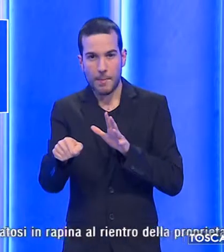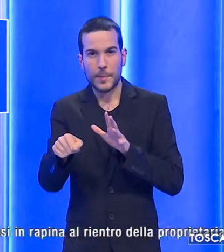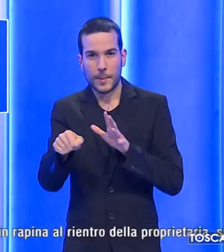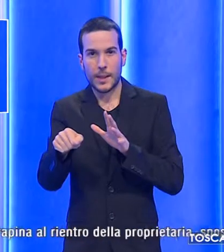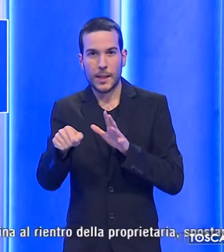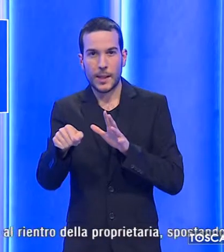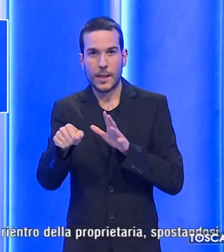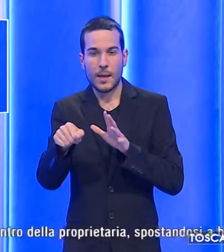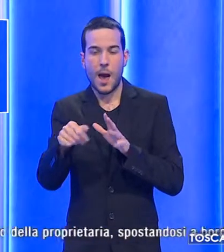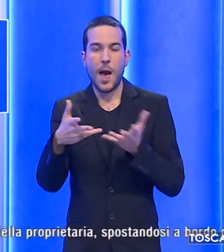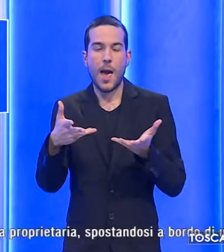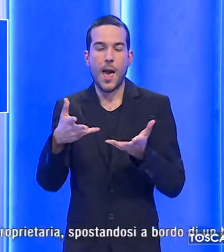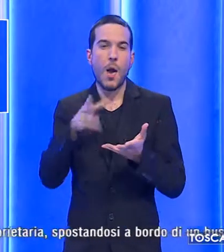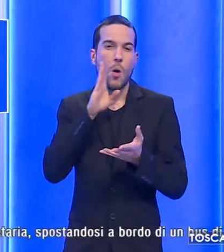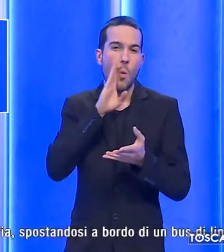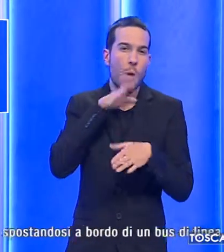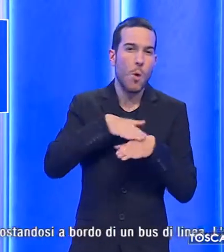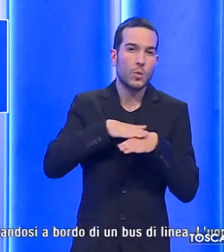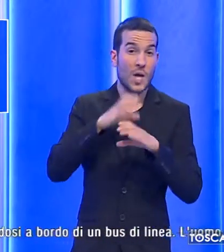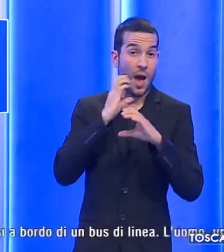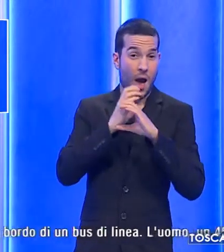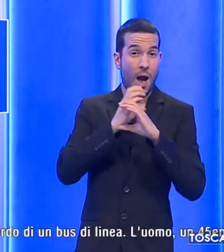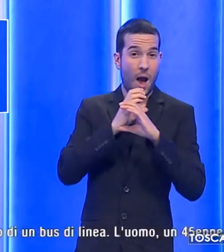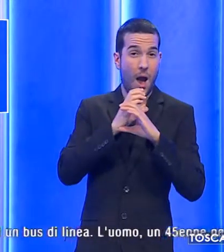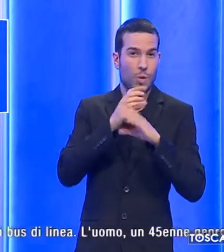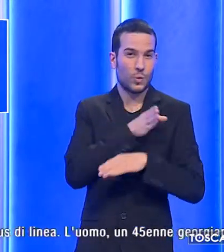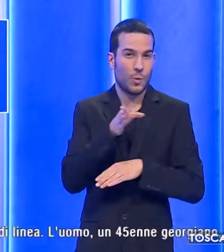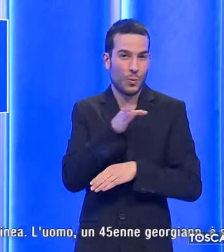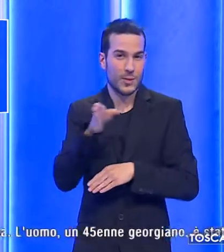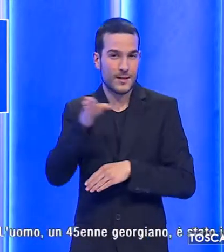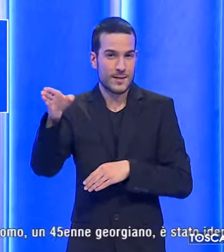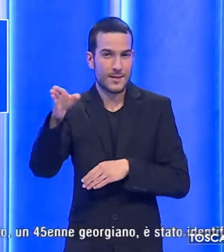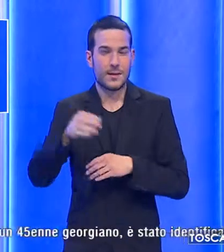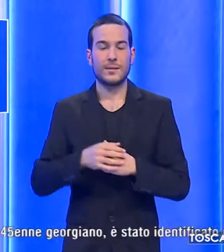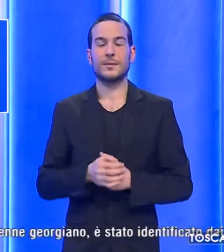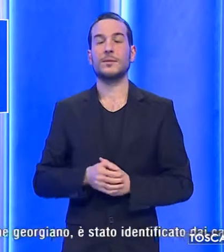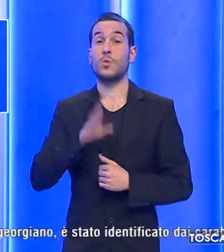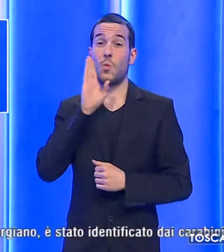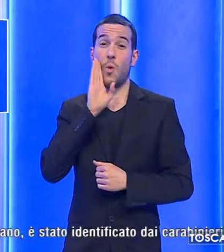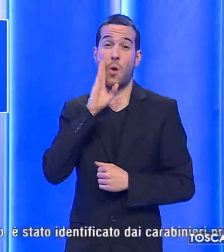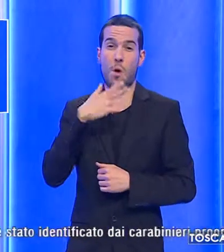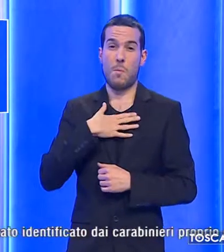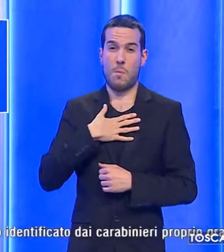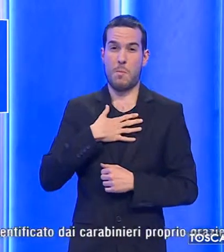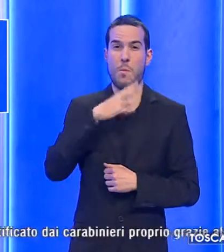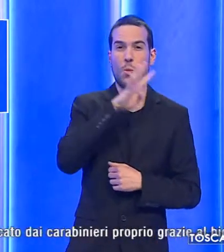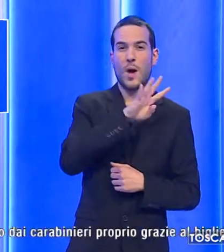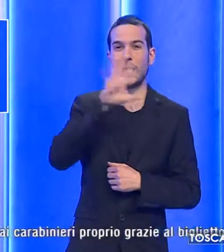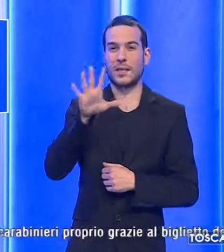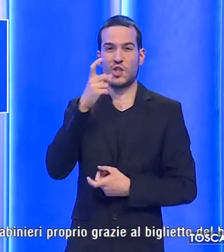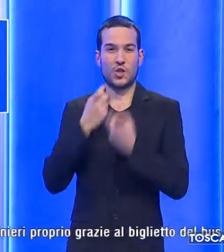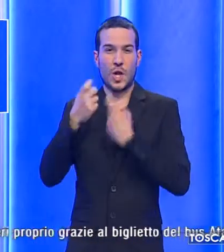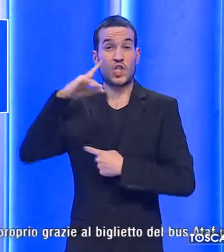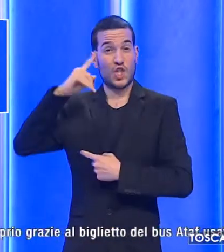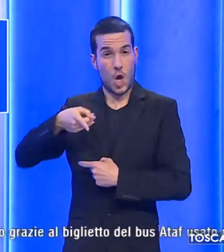spostandosi a bordo di un bus di linea. L'uomo, un 45enne georgiano, è